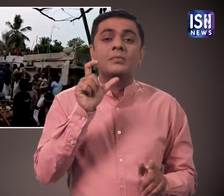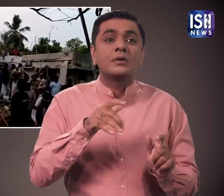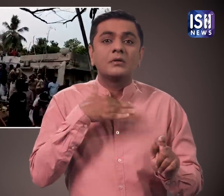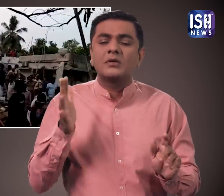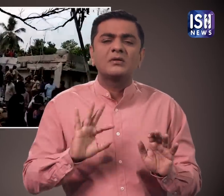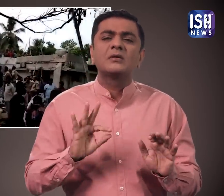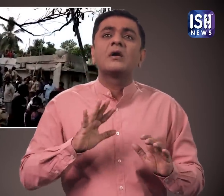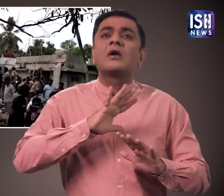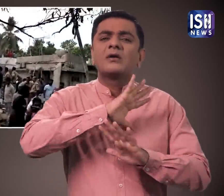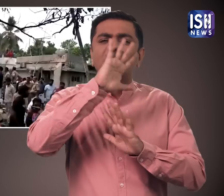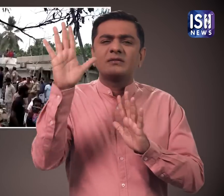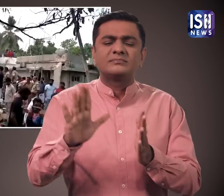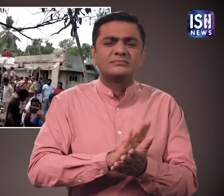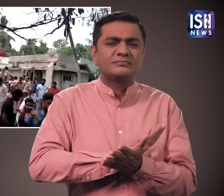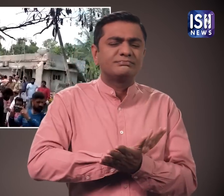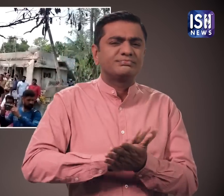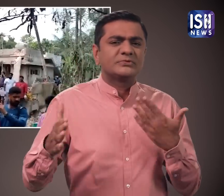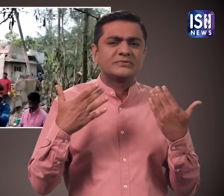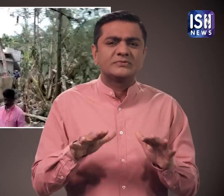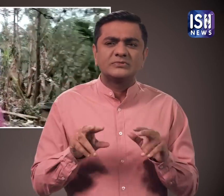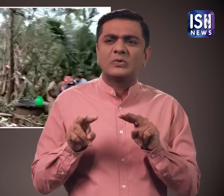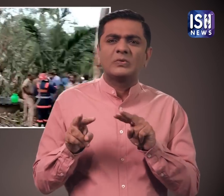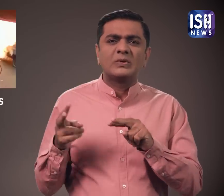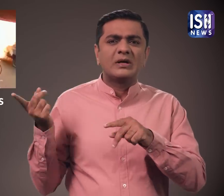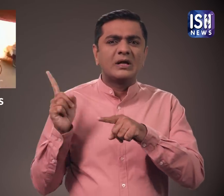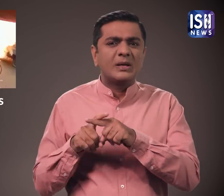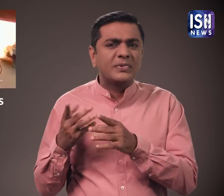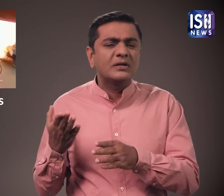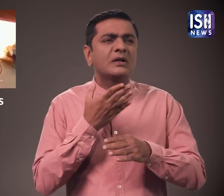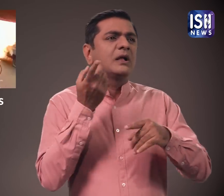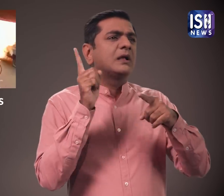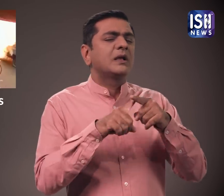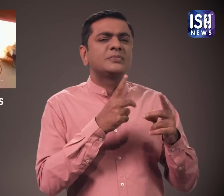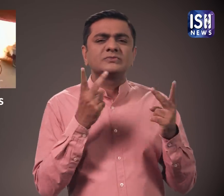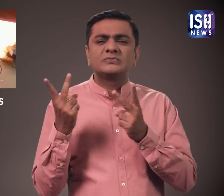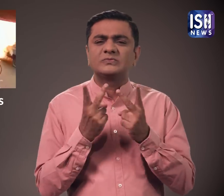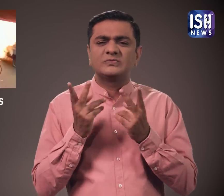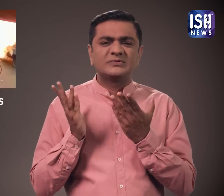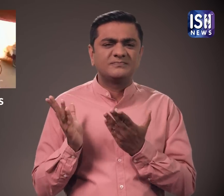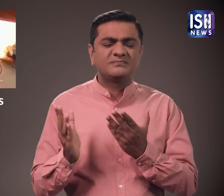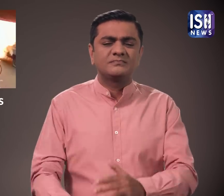कोई जानानी नहीं हुई लेकिन पूरी फैक्टरी जलकर खाक हो गई अफसोस की बात है कि आग लगने की दो बड़ी गटनाय हुई